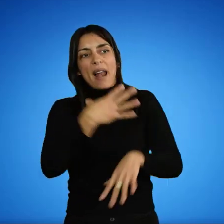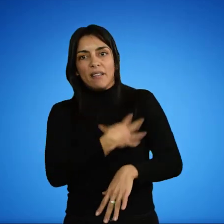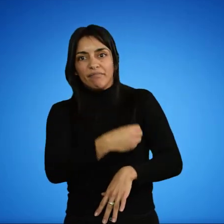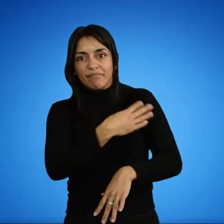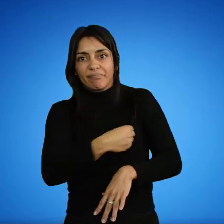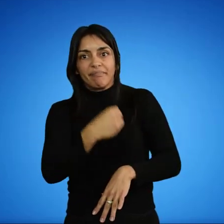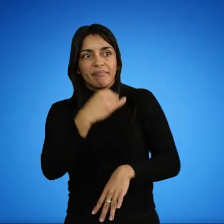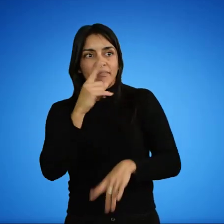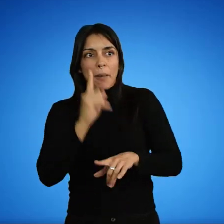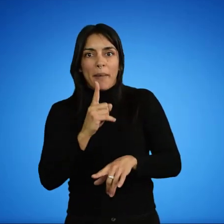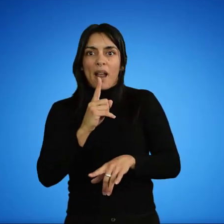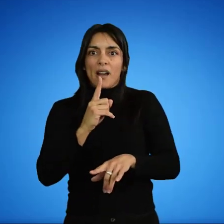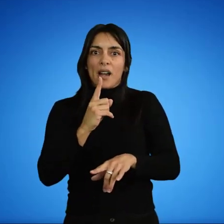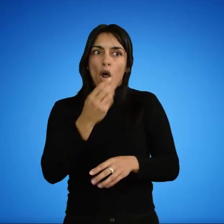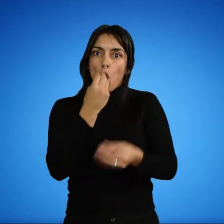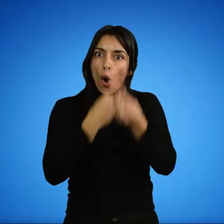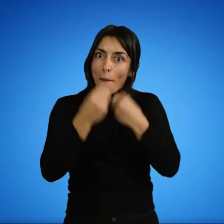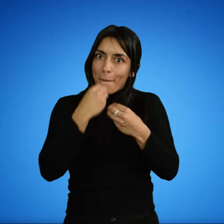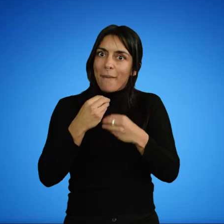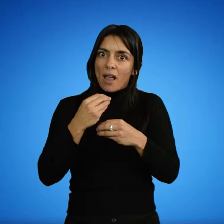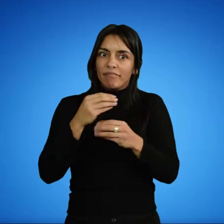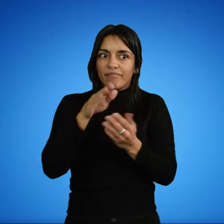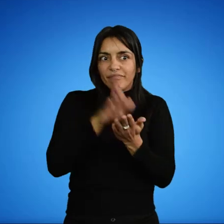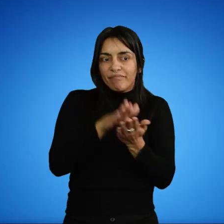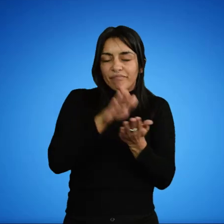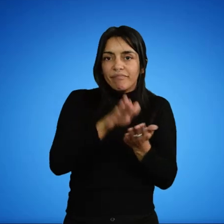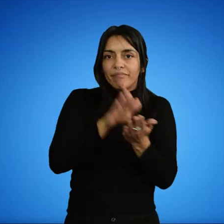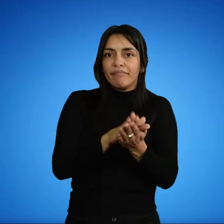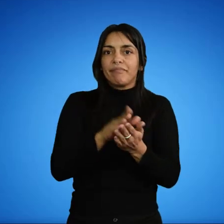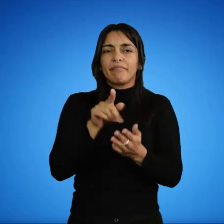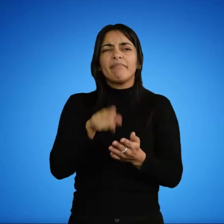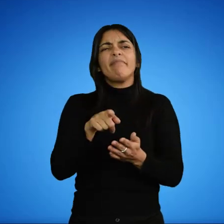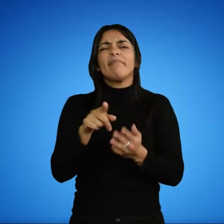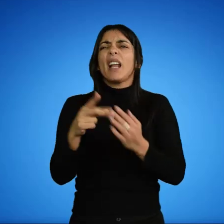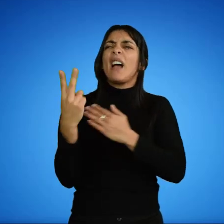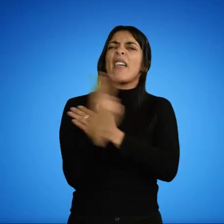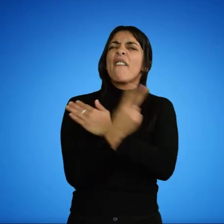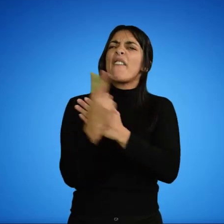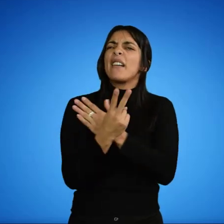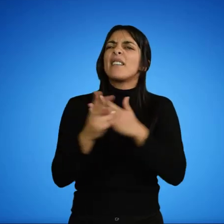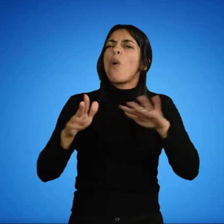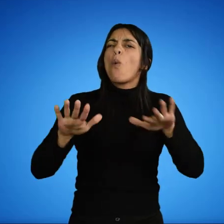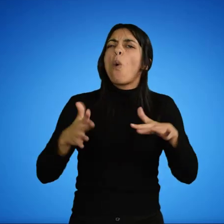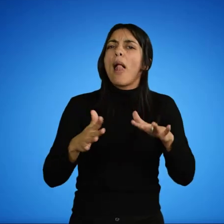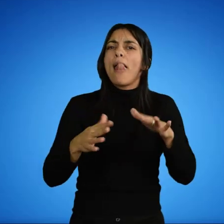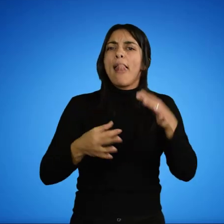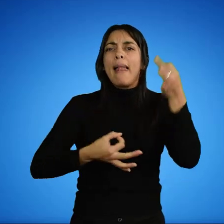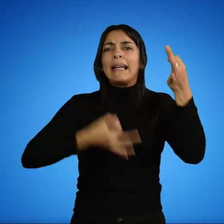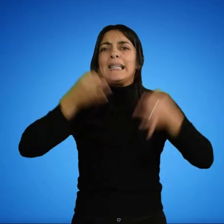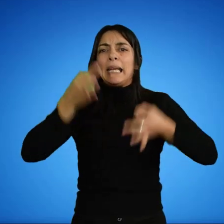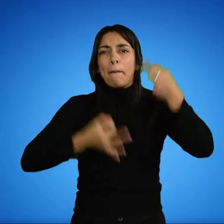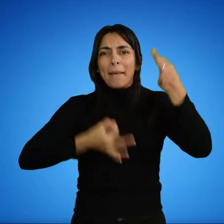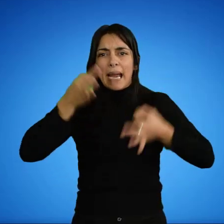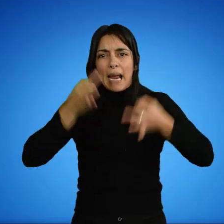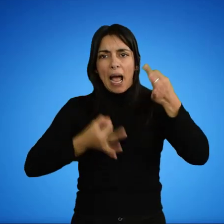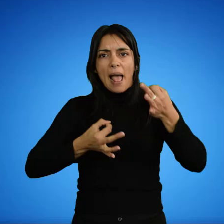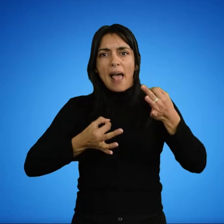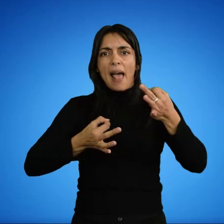La defensa que ofrecen los anfibios es química, a través de su piel, por lo que producen sustancias que muchas veces